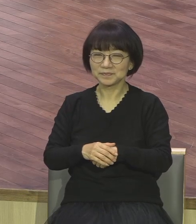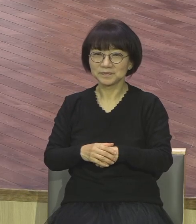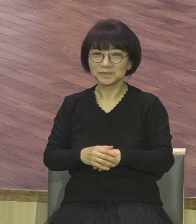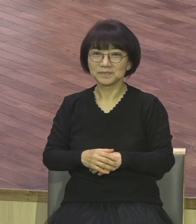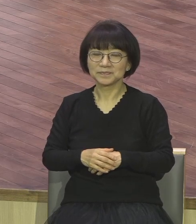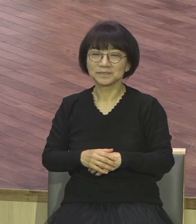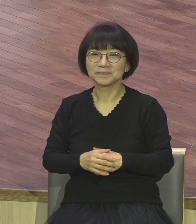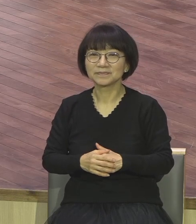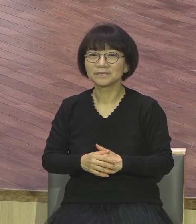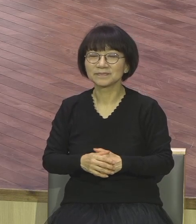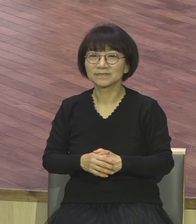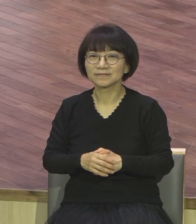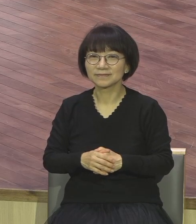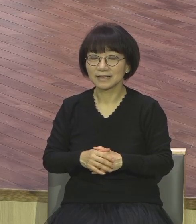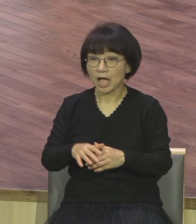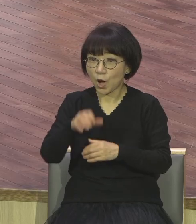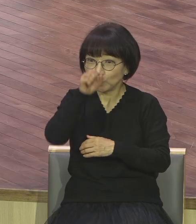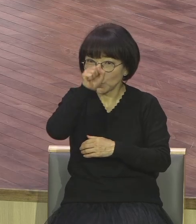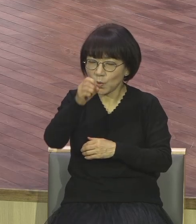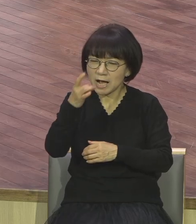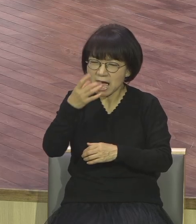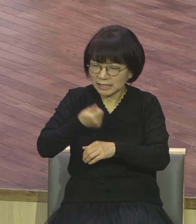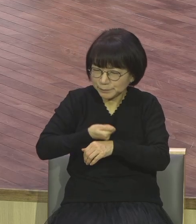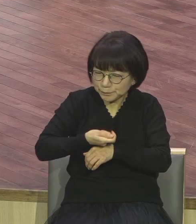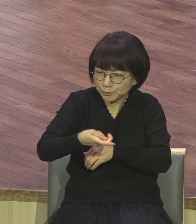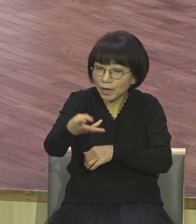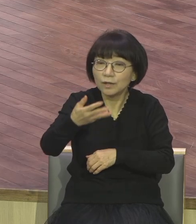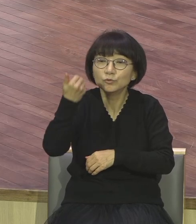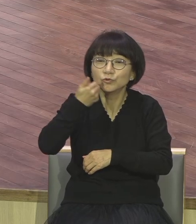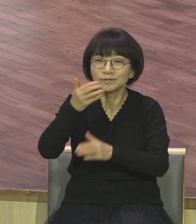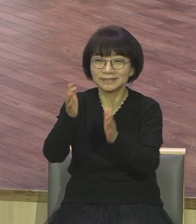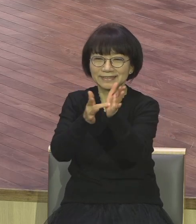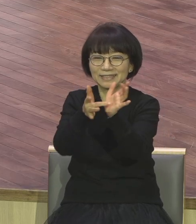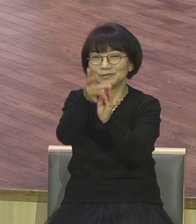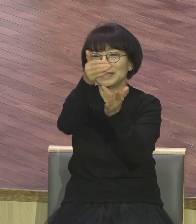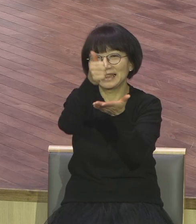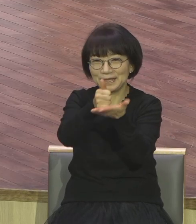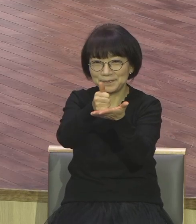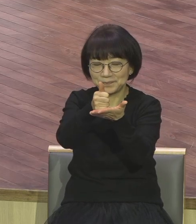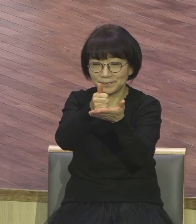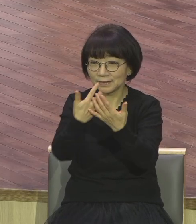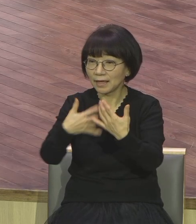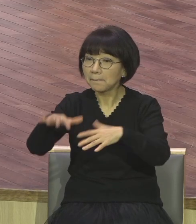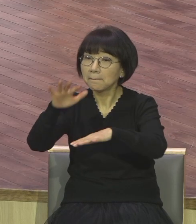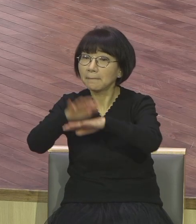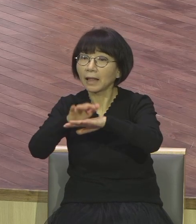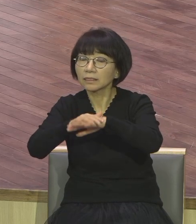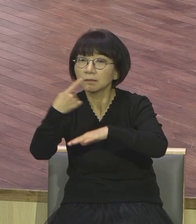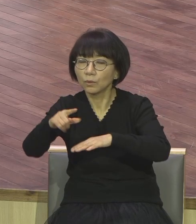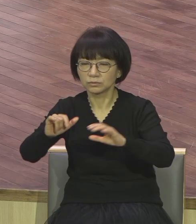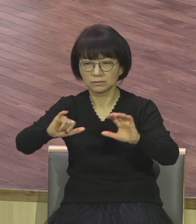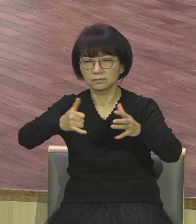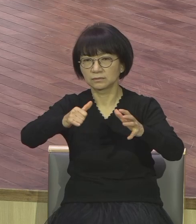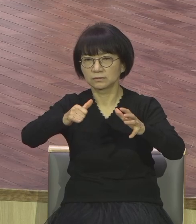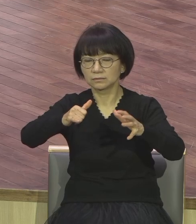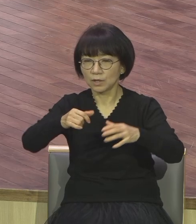좋은 씨를 뿌리는 좋은 분은 예수님이시고 밭은 세상이고 좋은 씨는 천국의